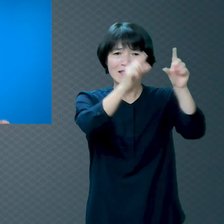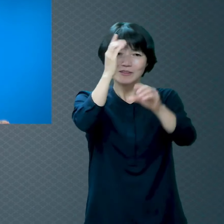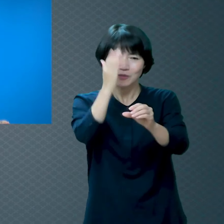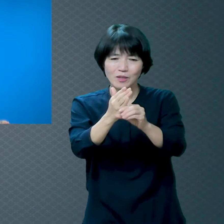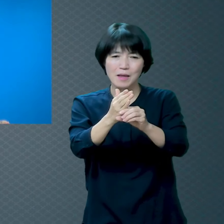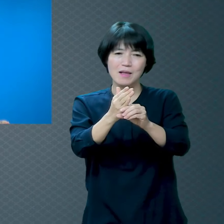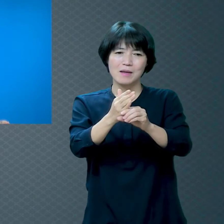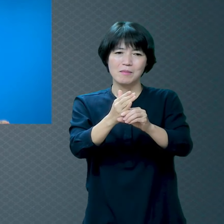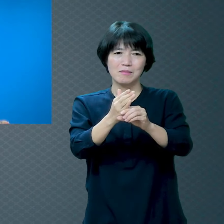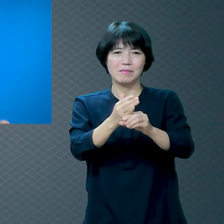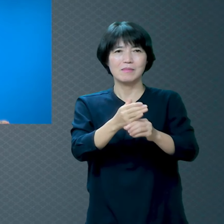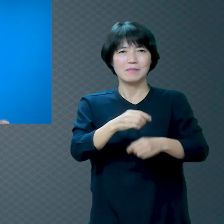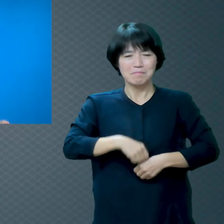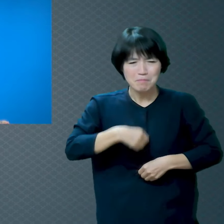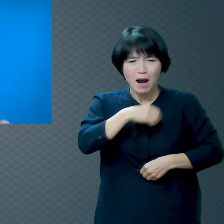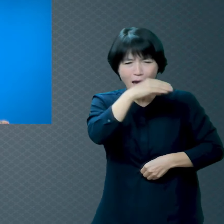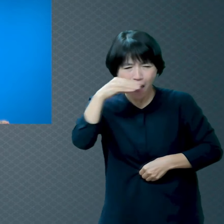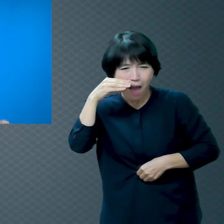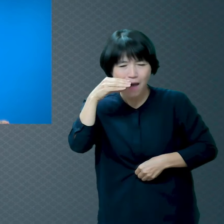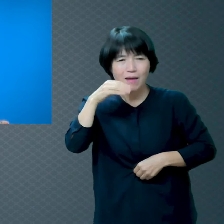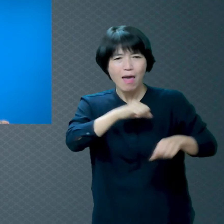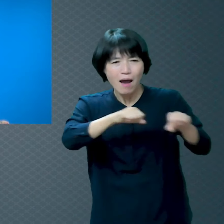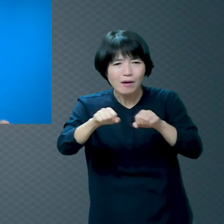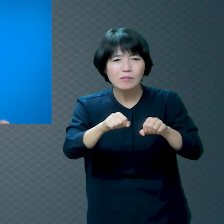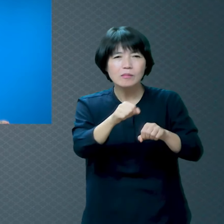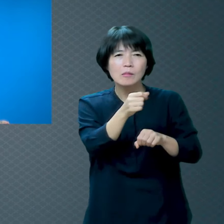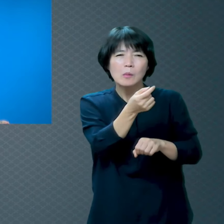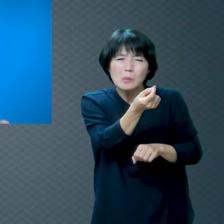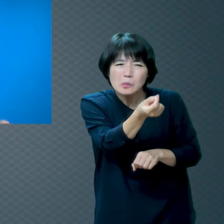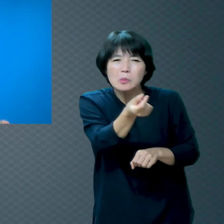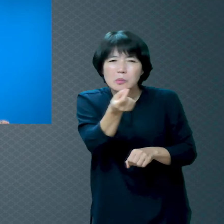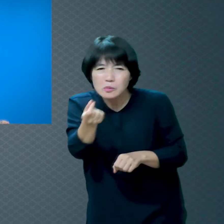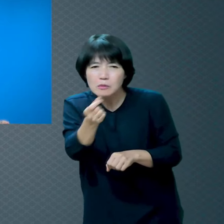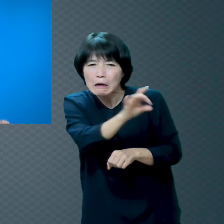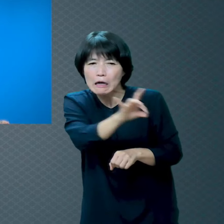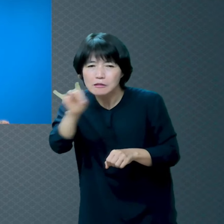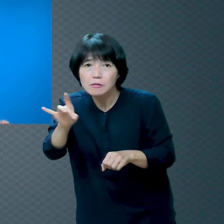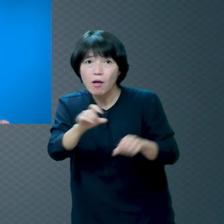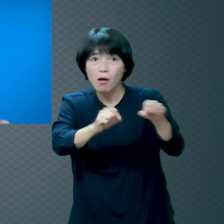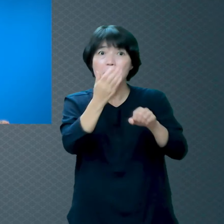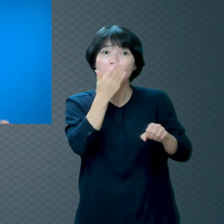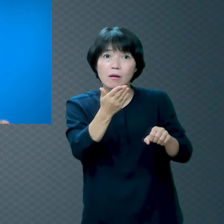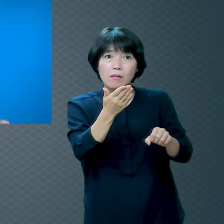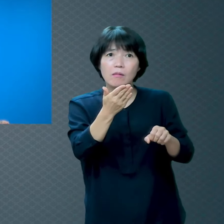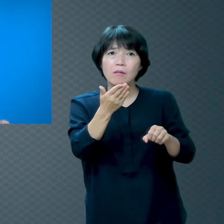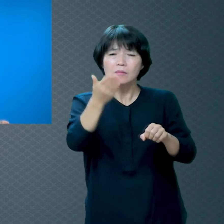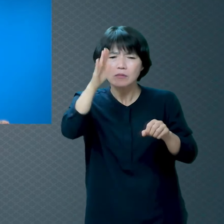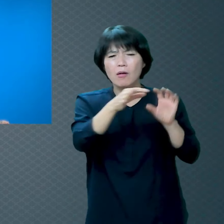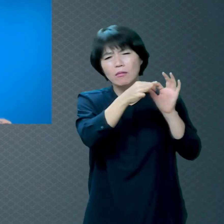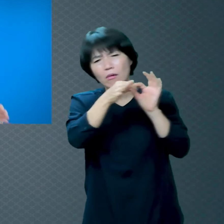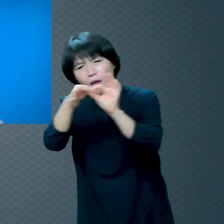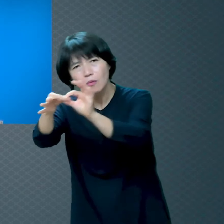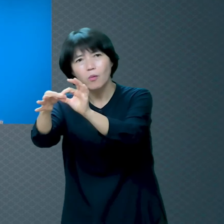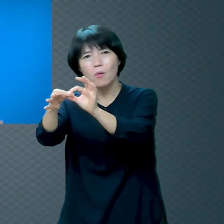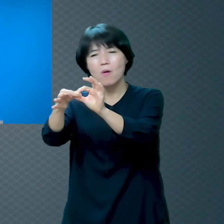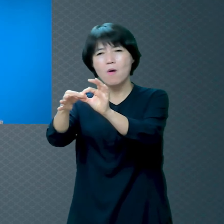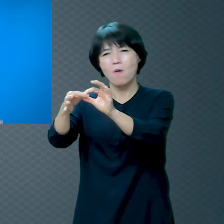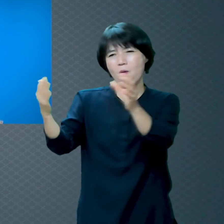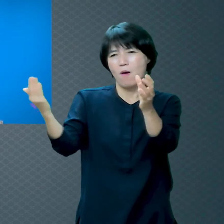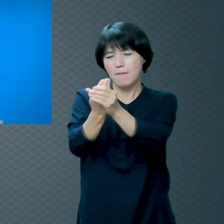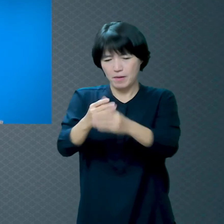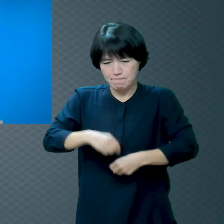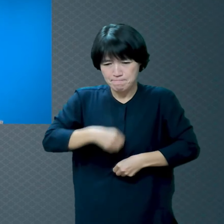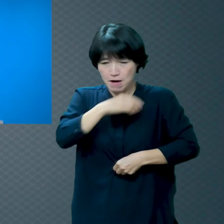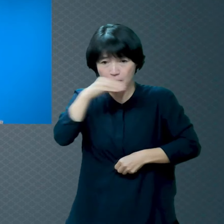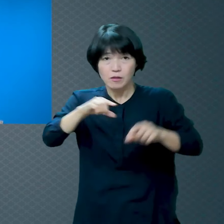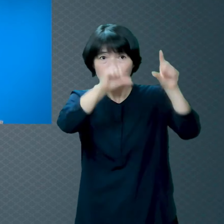내가 일주일 굶고 옆에 있는 사람 일주일 먹일 수 있어요? 내가 먹는 거 남아가지고